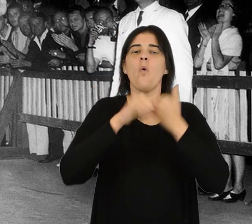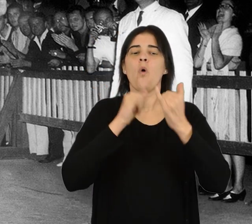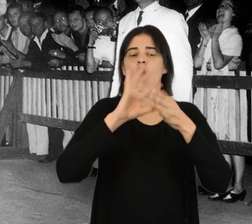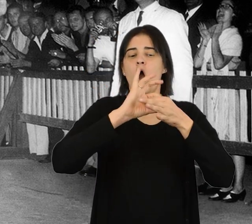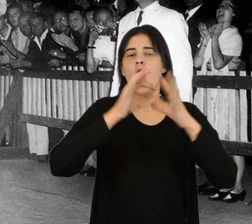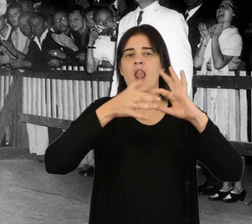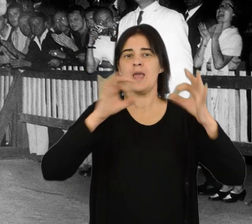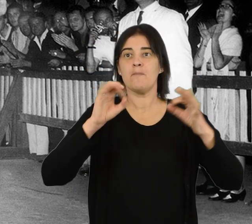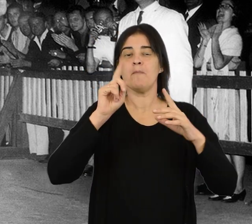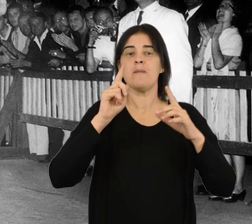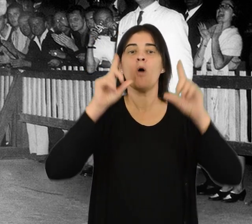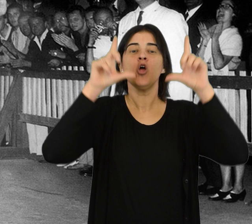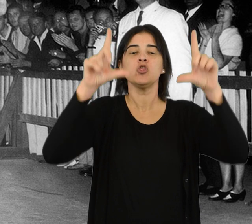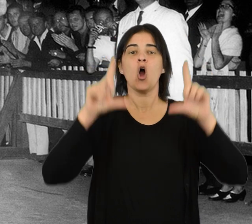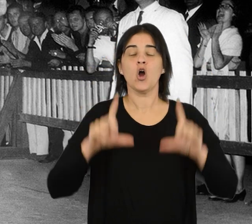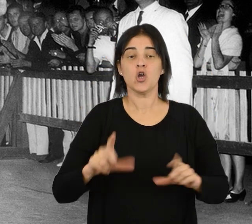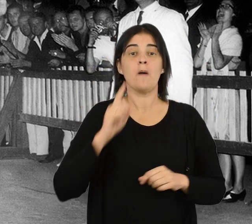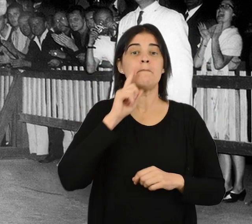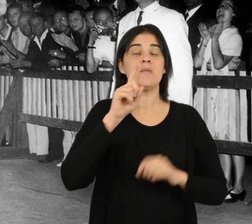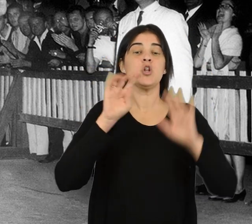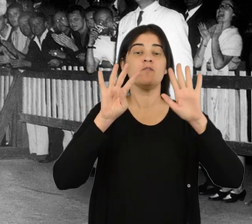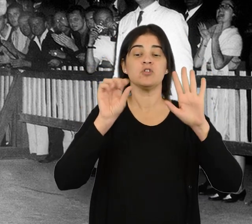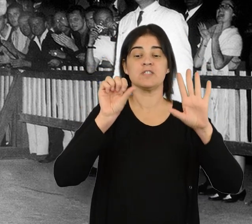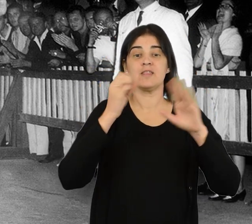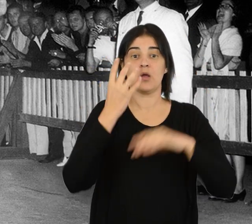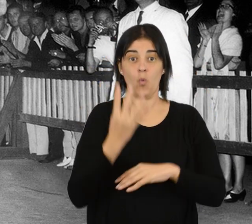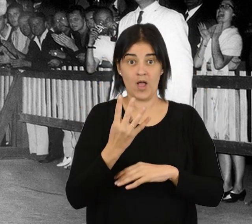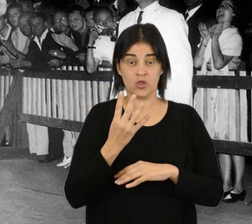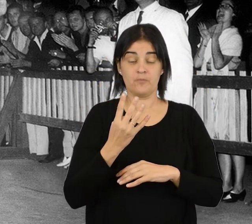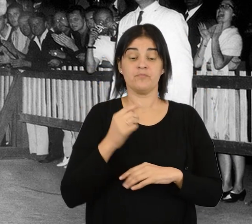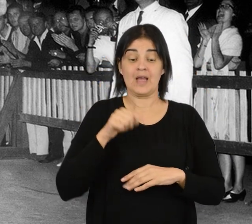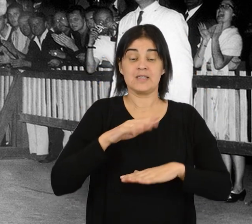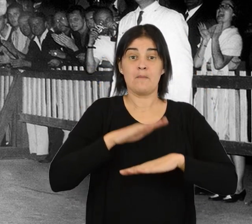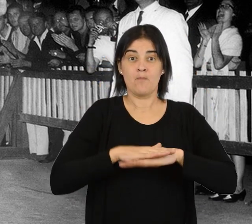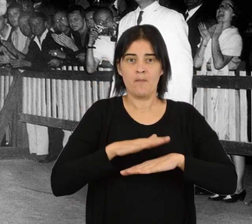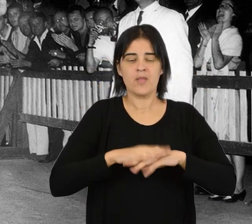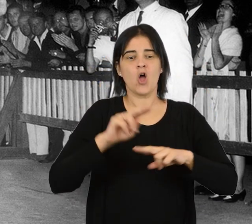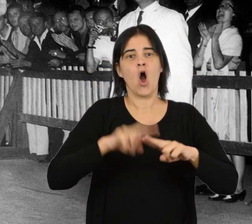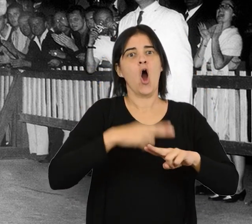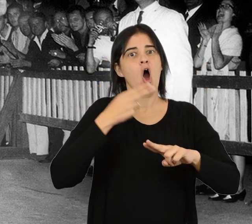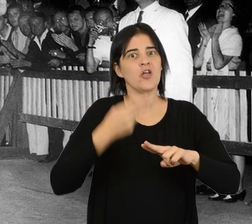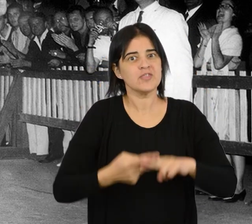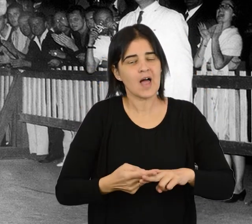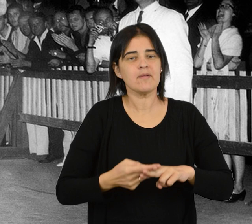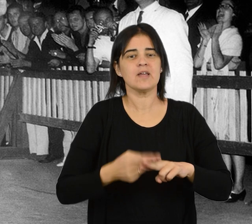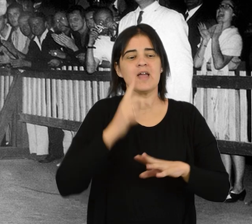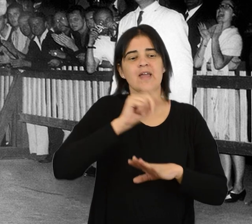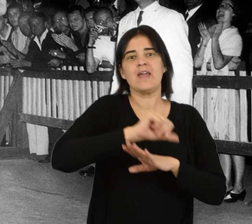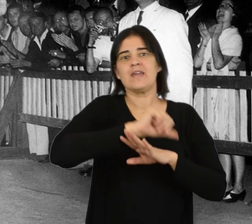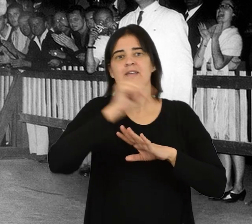Juegos Olímpicos de Tokio, 1964. Allí repite su hazaña,